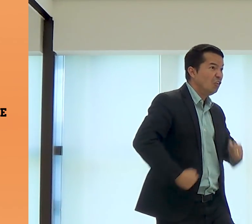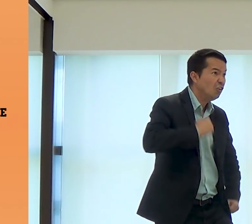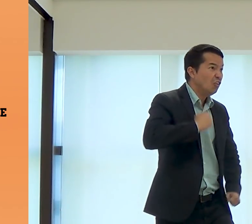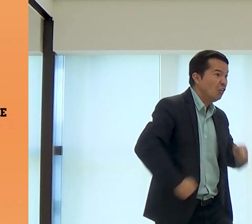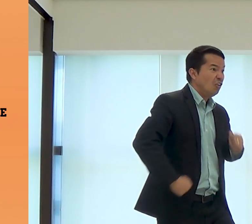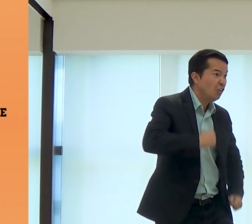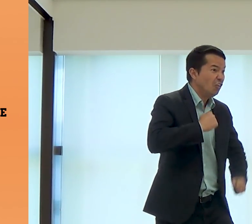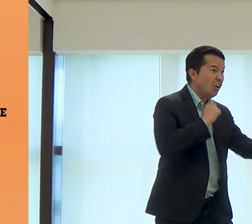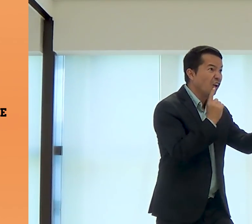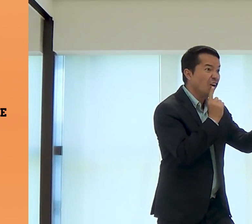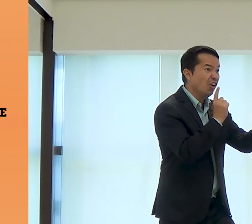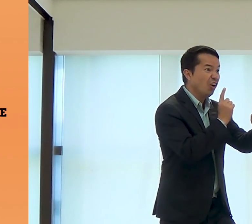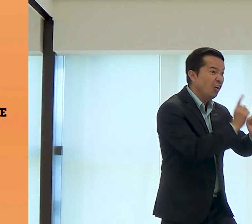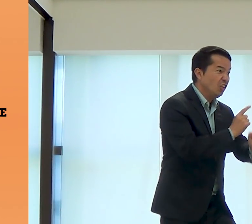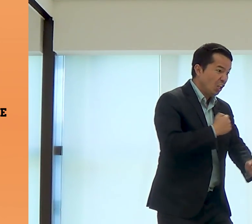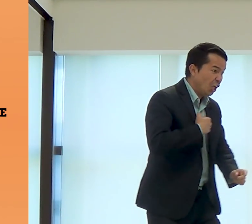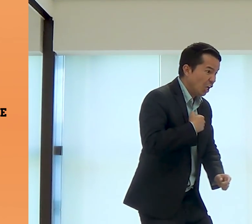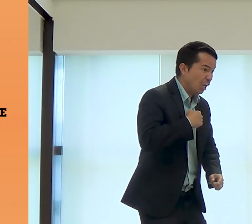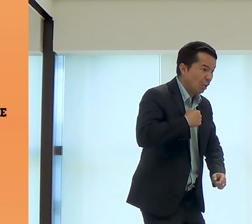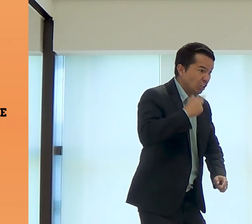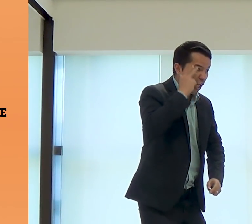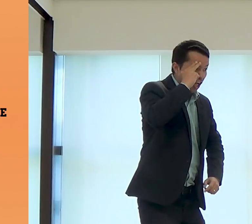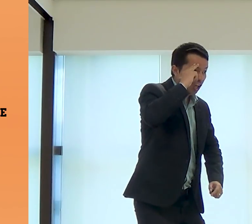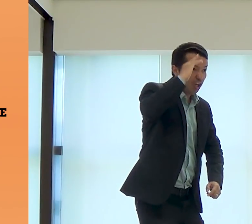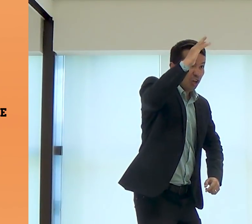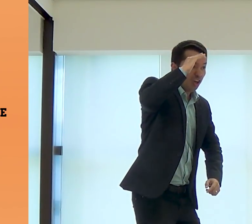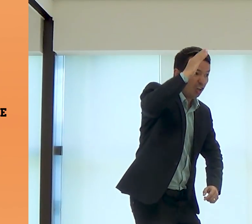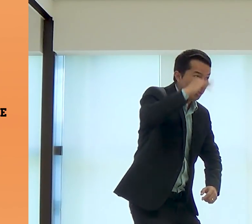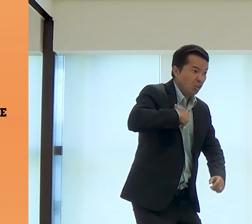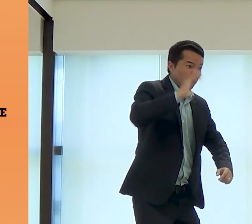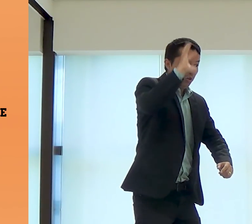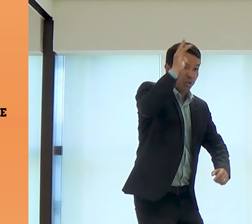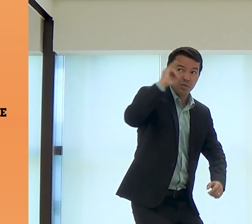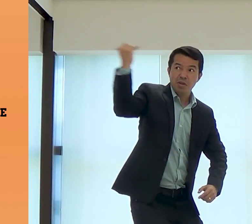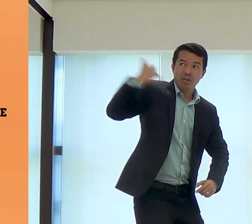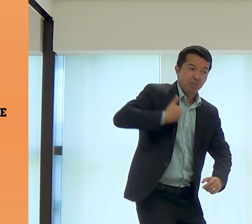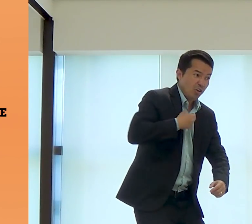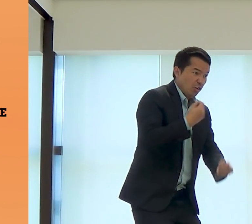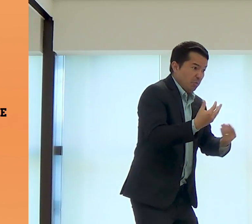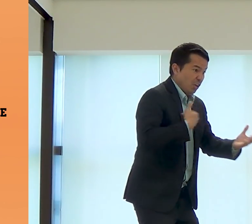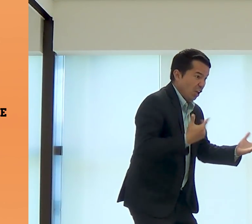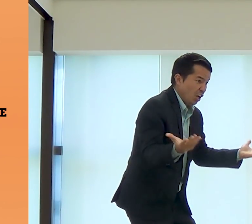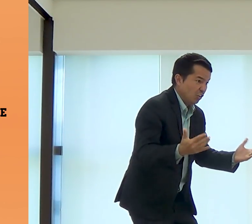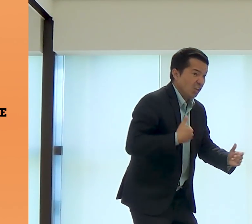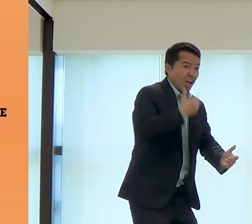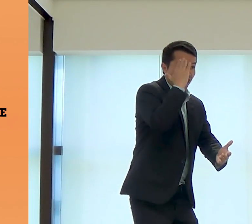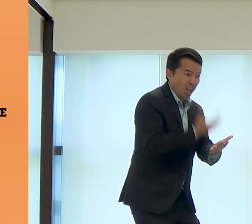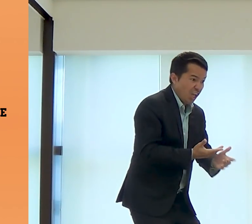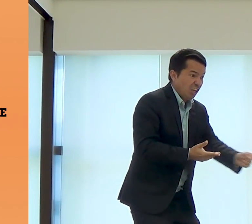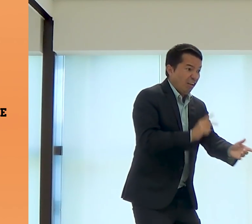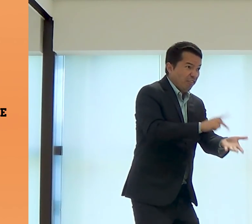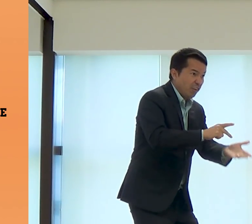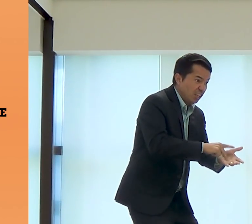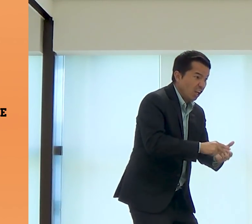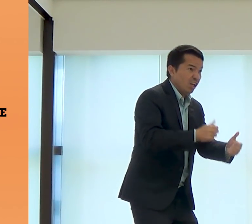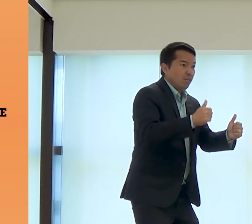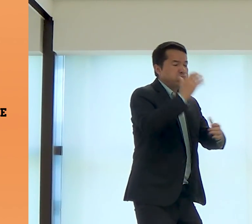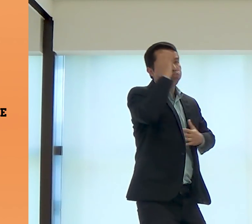acreditou naquilo e foi correndo encontrar Maria. E disse para Maria, tive um sonho. Deus falou comigo que o que